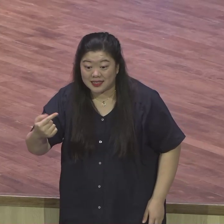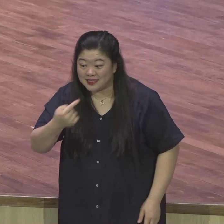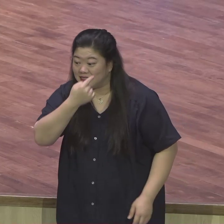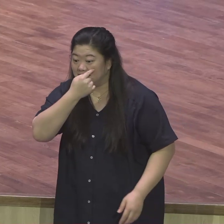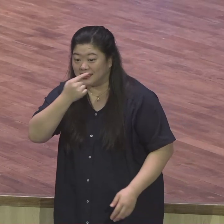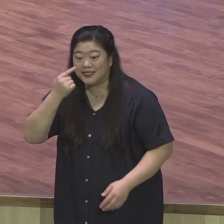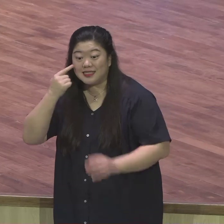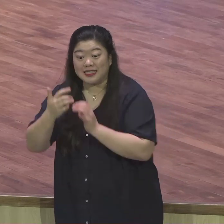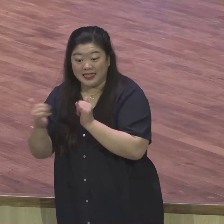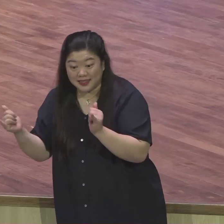내봐.